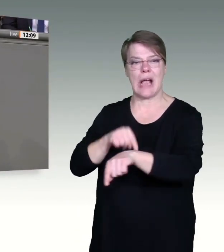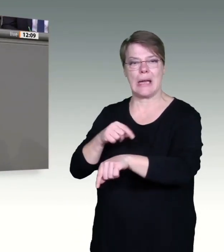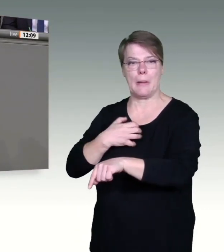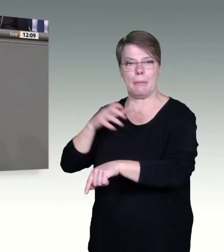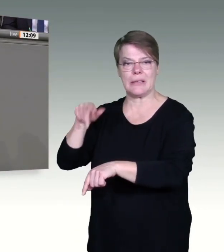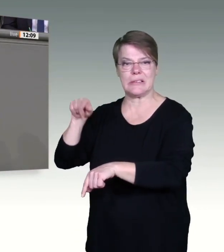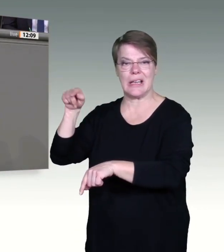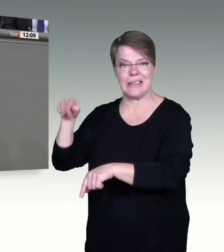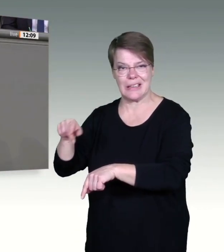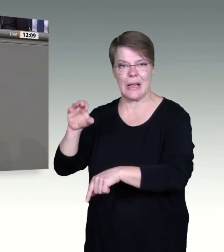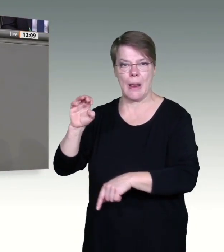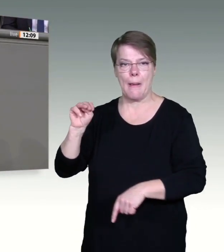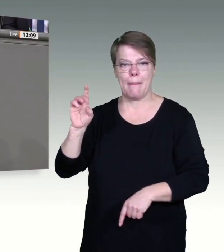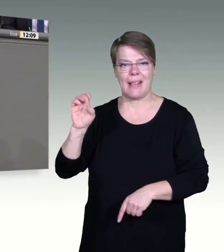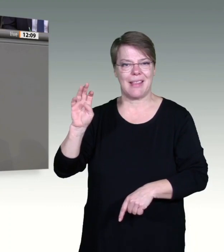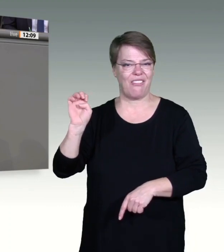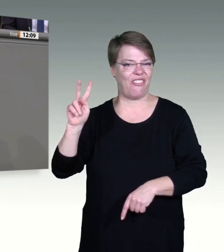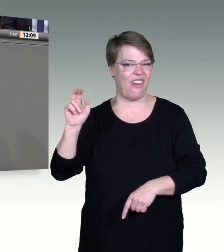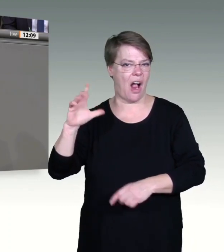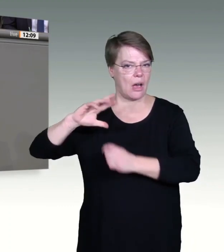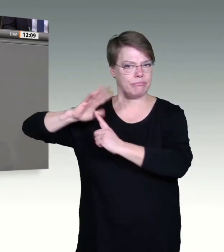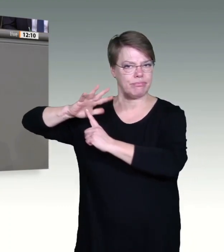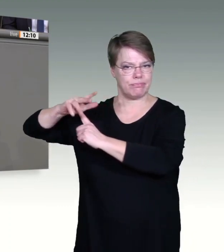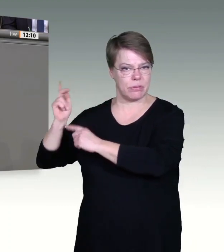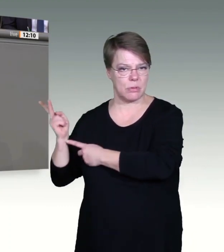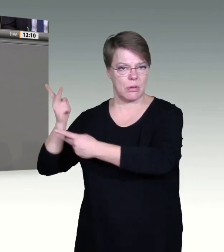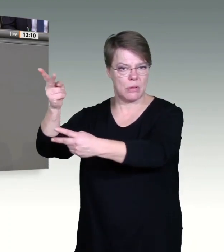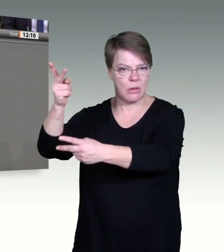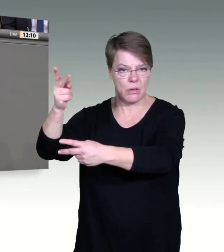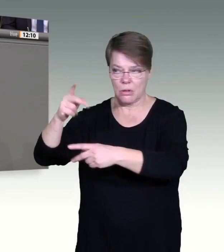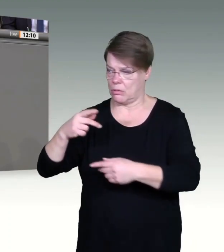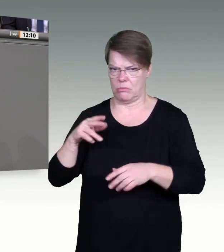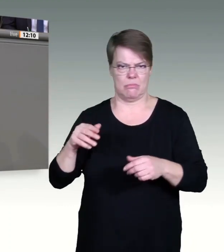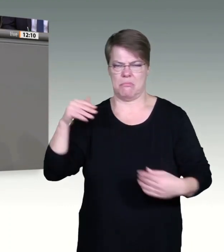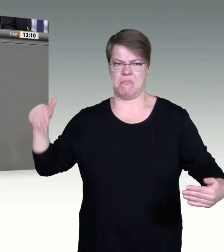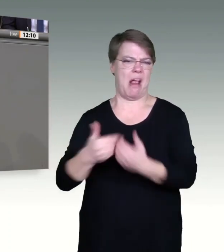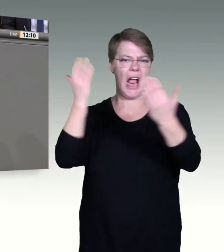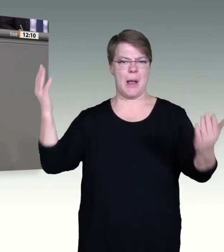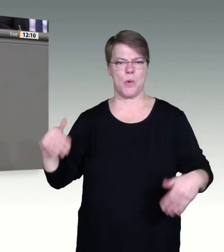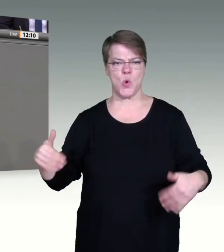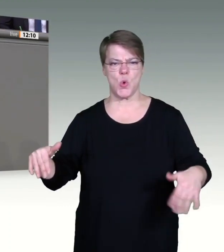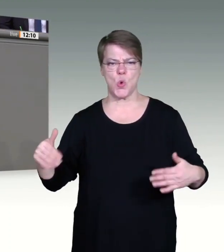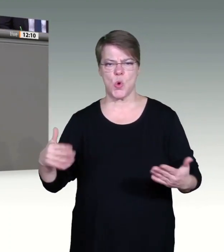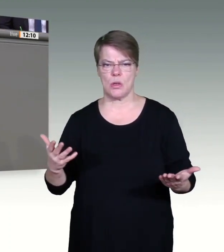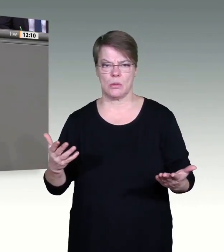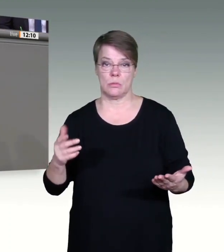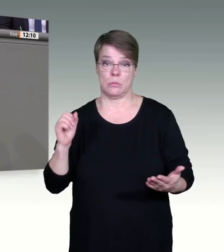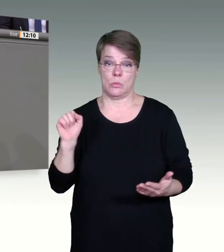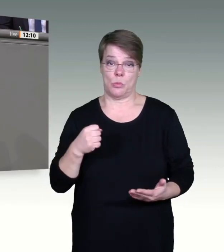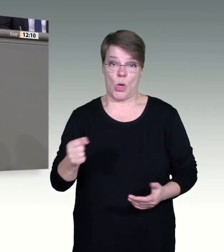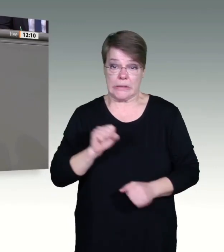einbringen. Wir tun dies, damit die Länder lückenlos alle notwendigen Schutzmaßnahmen zur Anwendung bringen können.